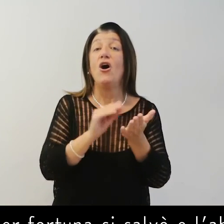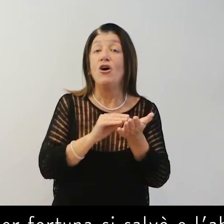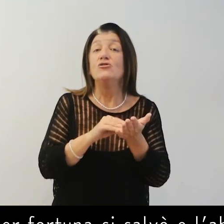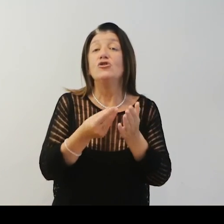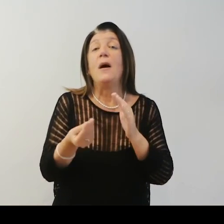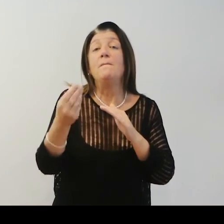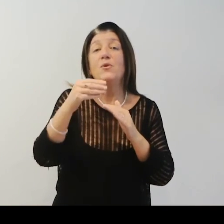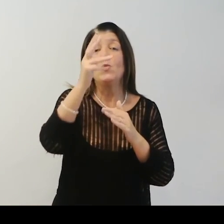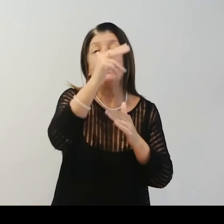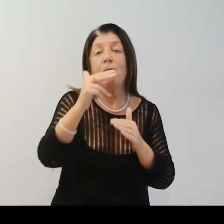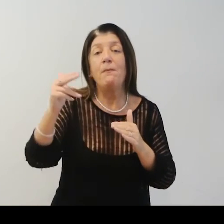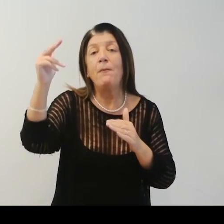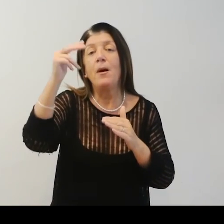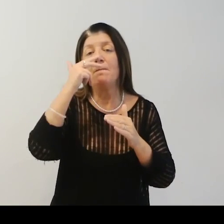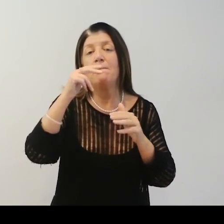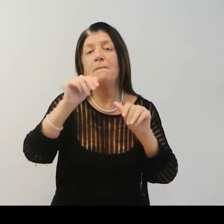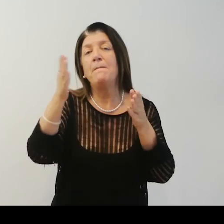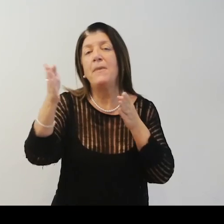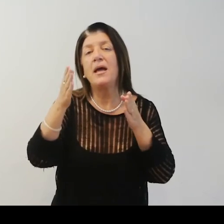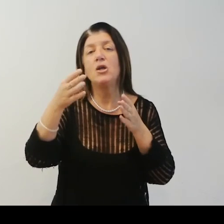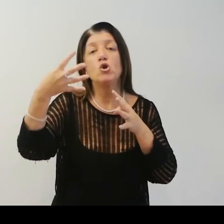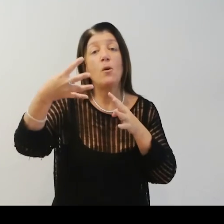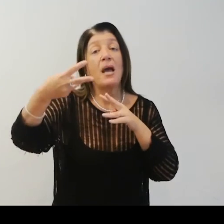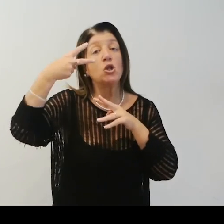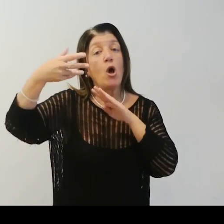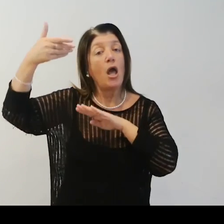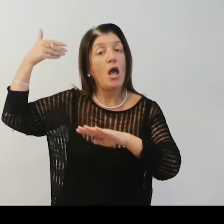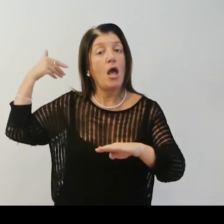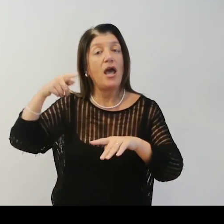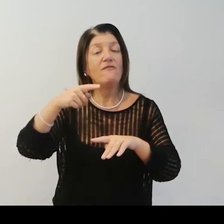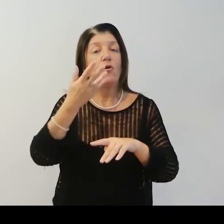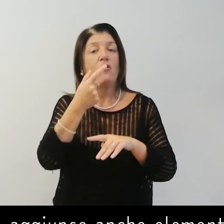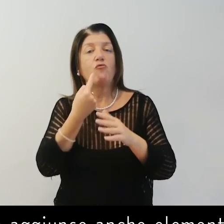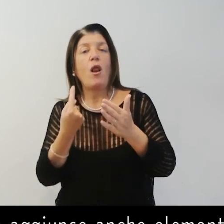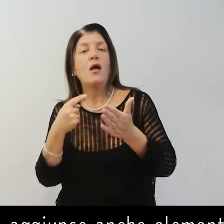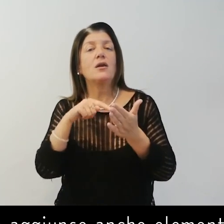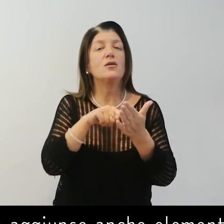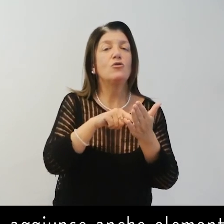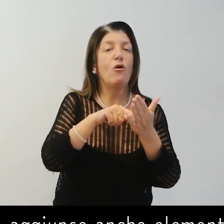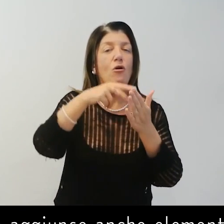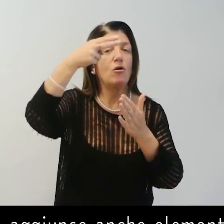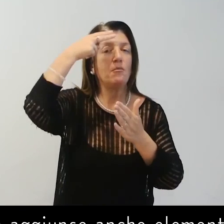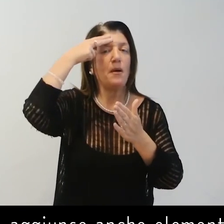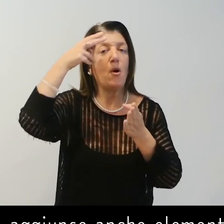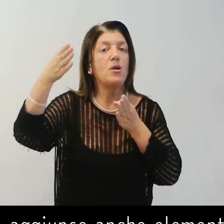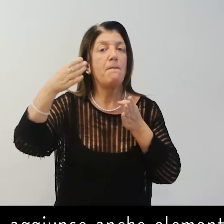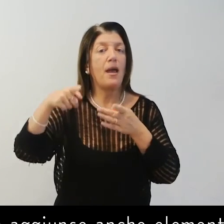esso aggiunse anche elementi decorativi ispirati al medioevo desiderando ricreare l'edificio di